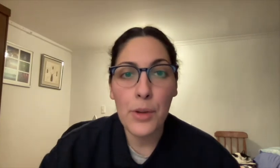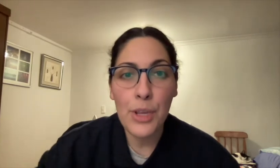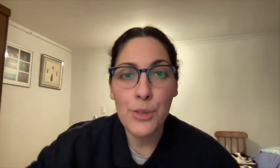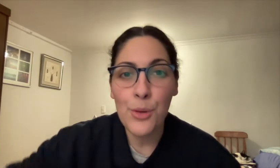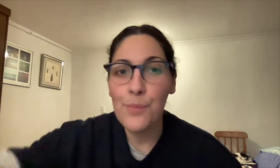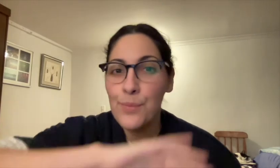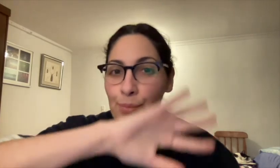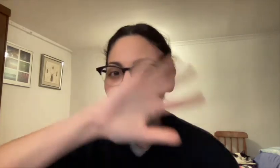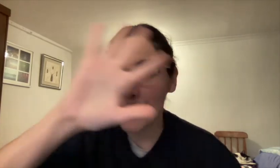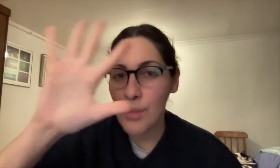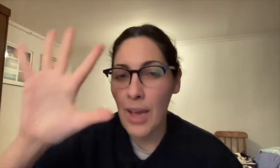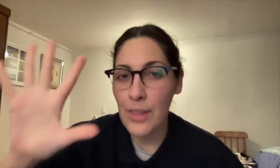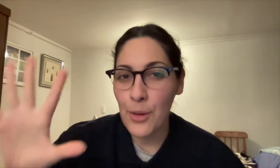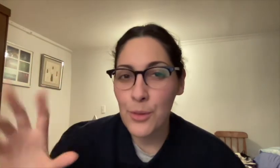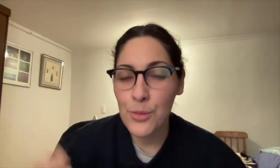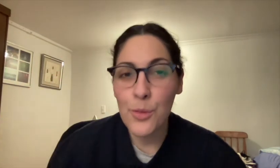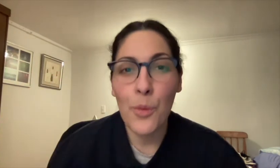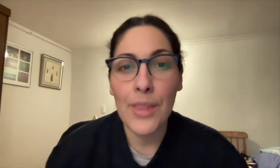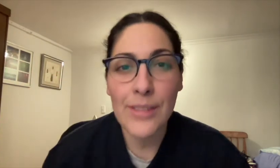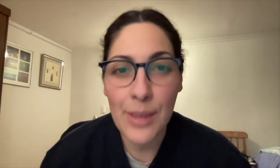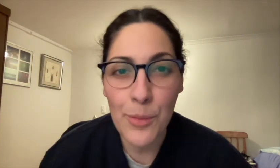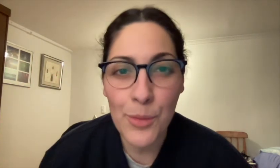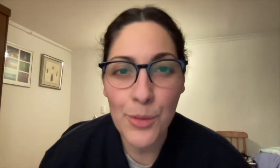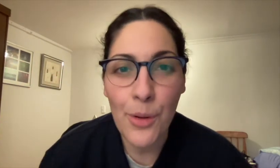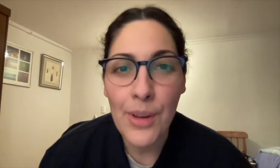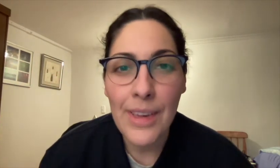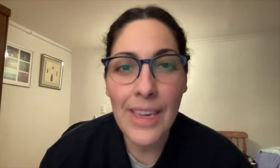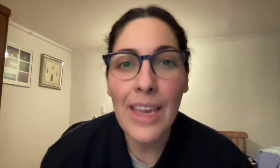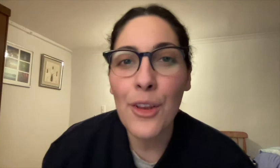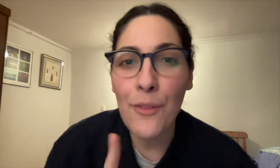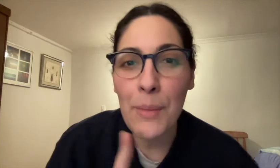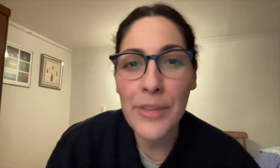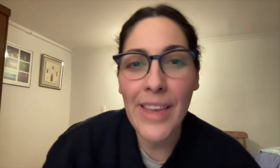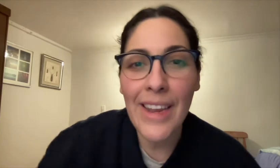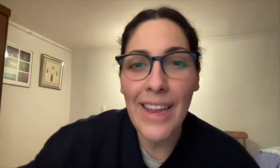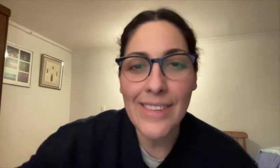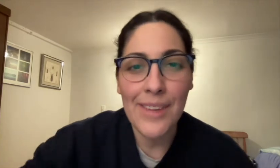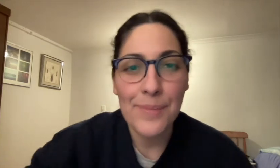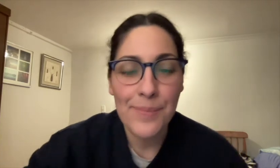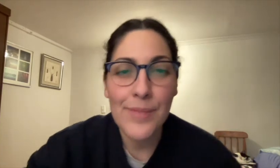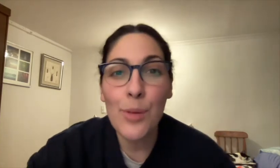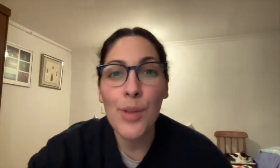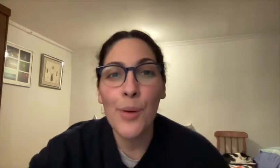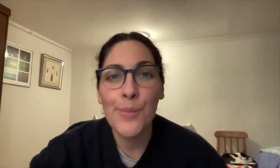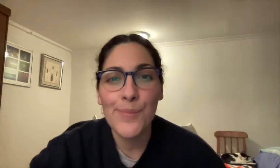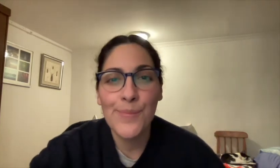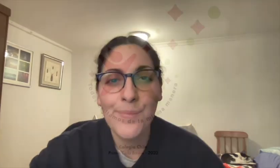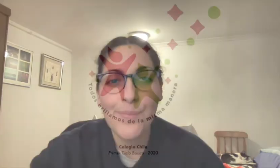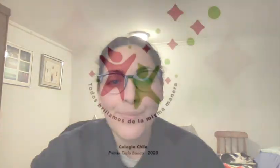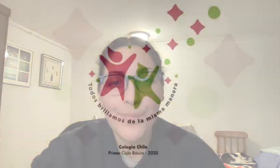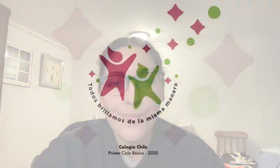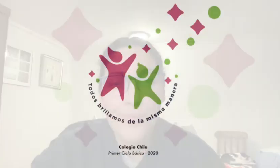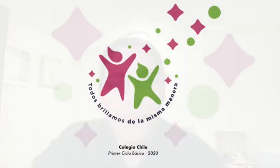despido con esto. Adiós, cuídense mucho y nos vemos en clase. Chau, chau.